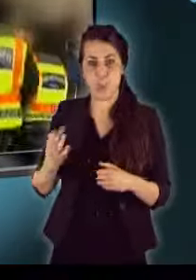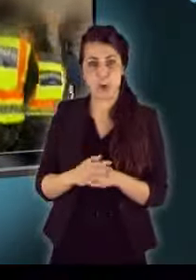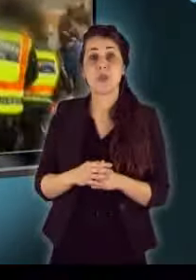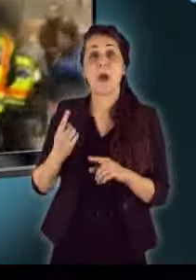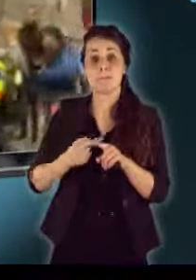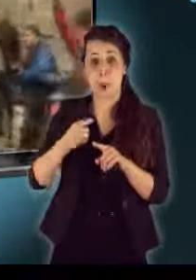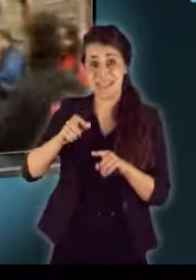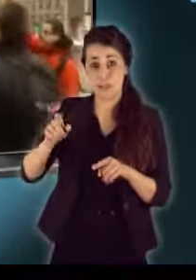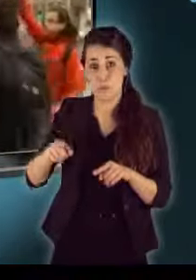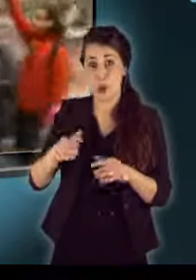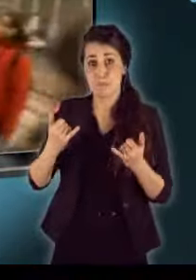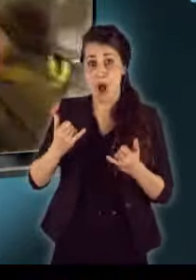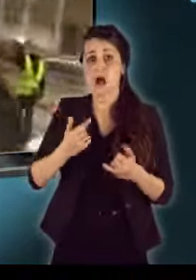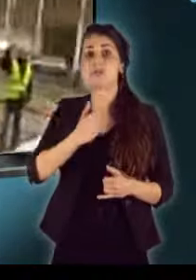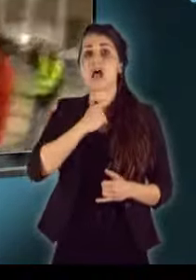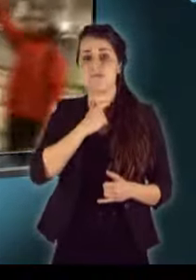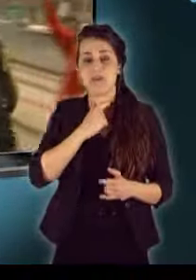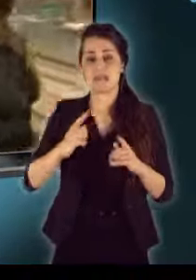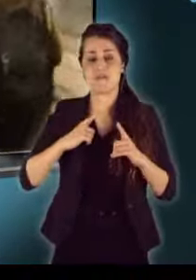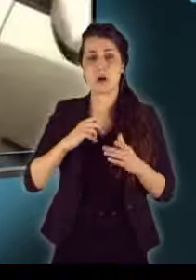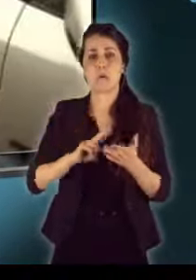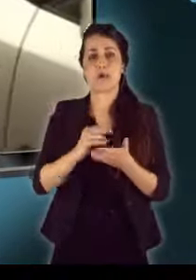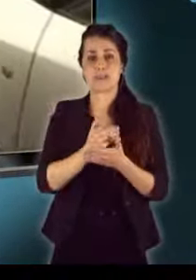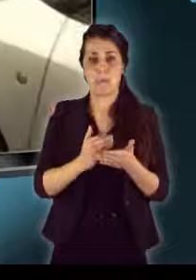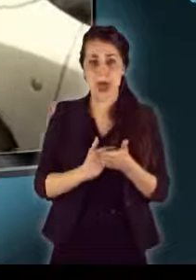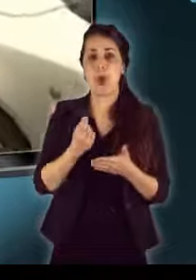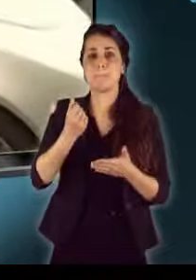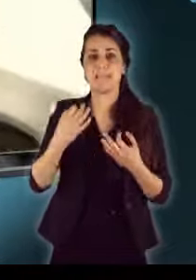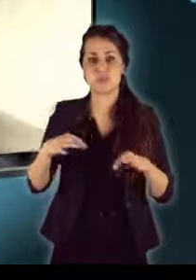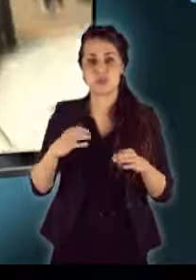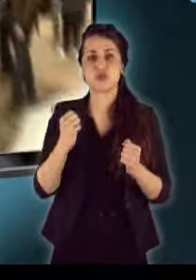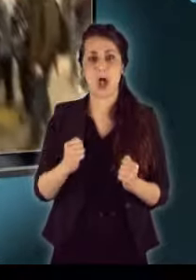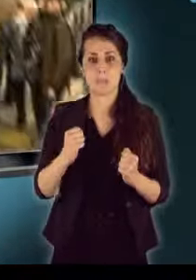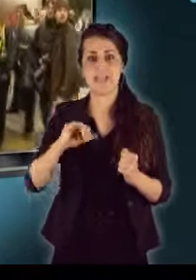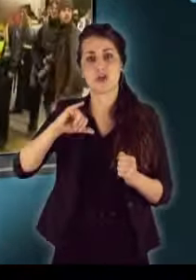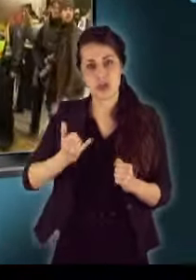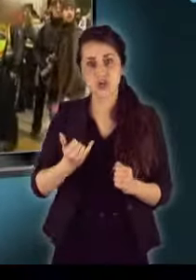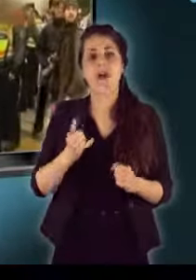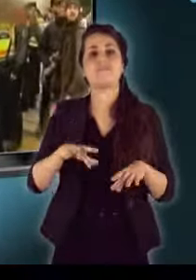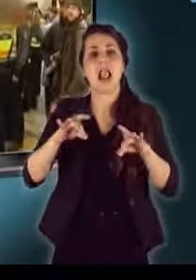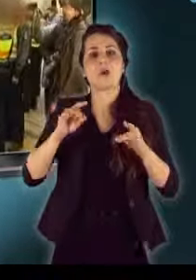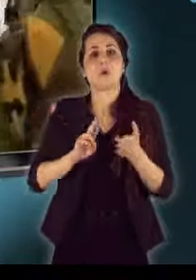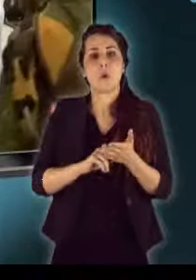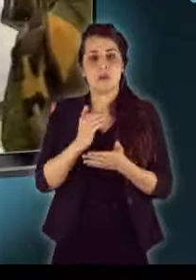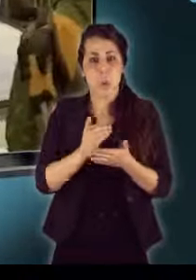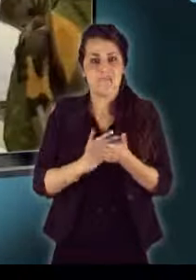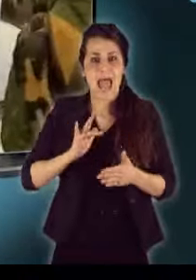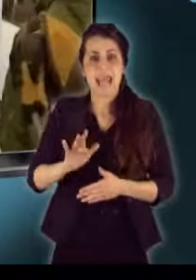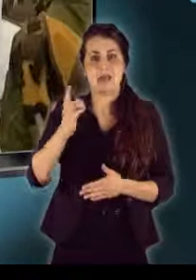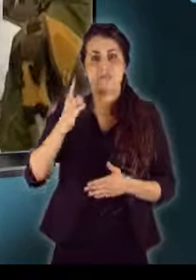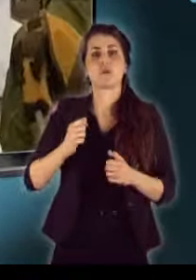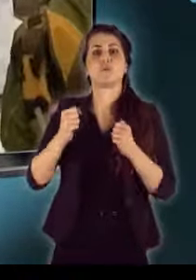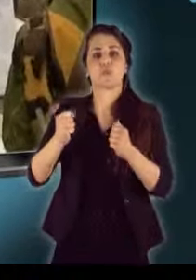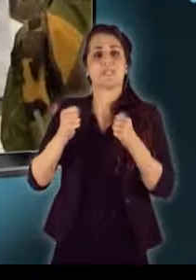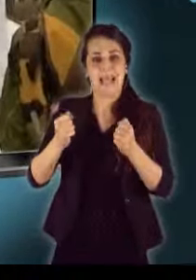politikusok a házban ma szavazásra váró jogszabályok elsősorban a pénzügyi stabilitási és a választójogi törvény ellen tüntetnek.